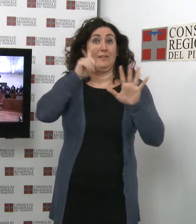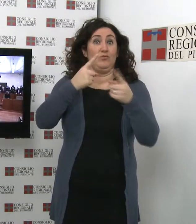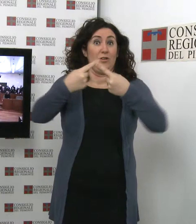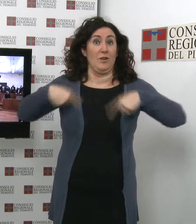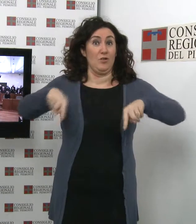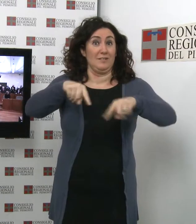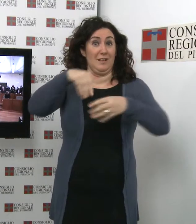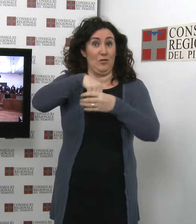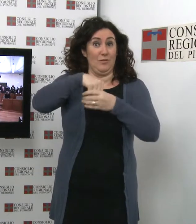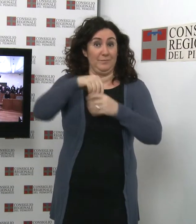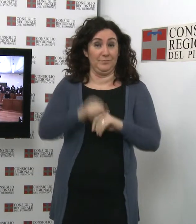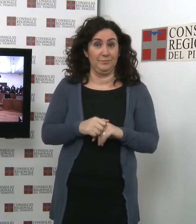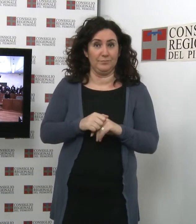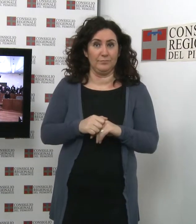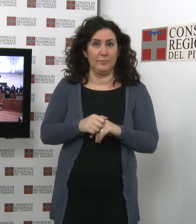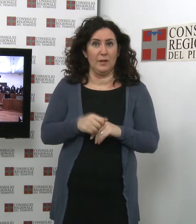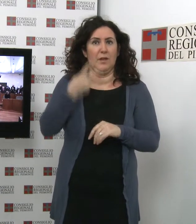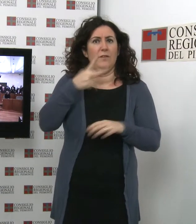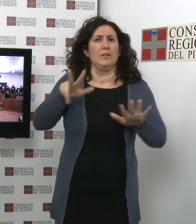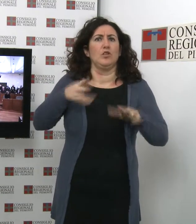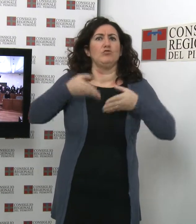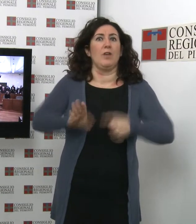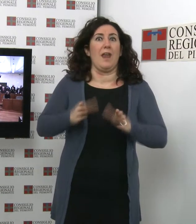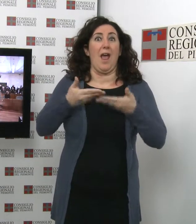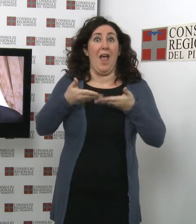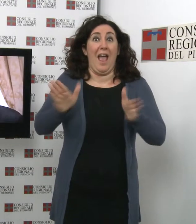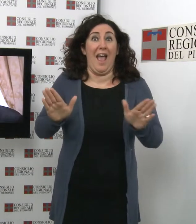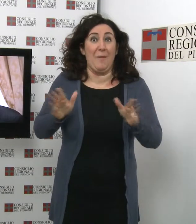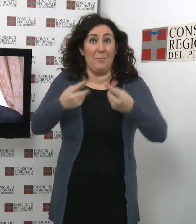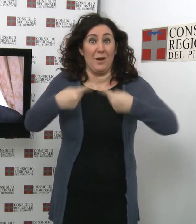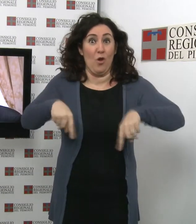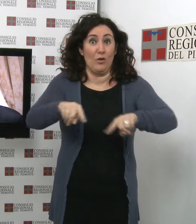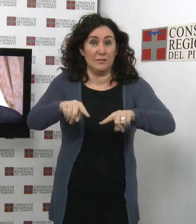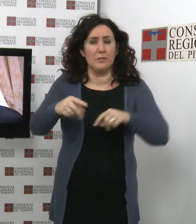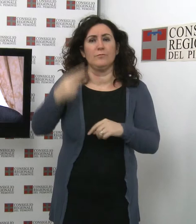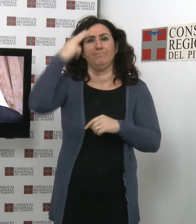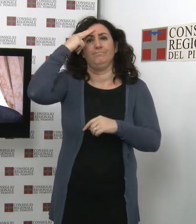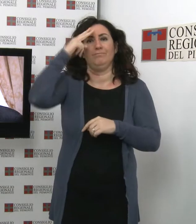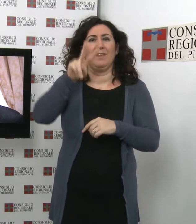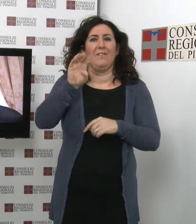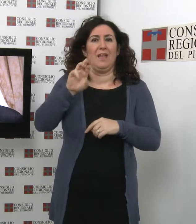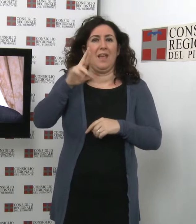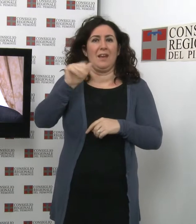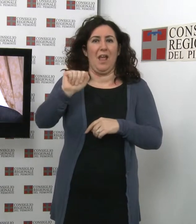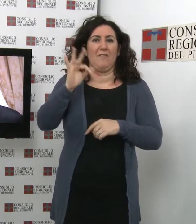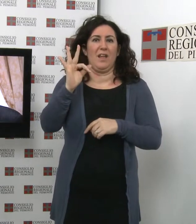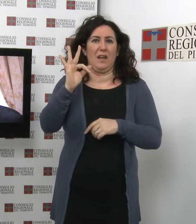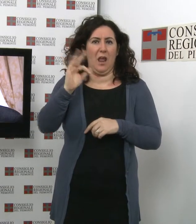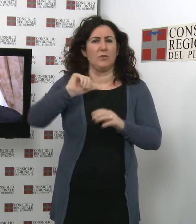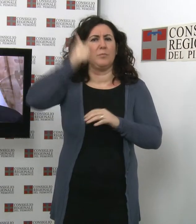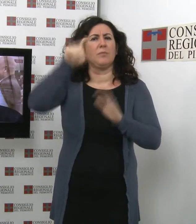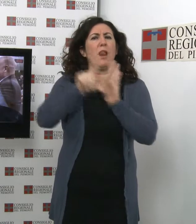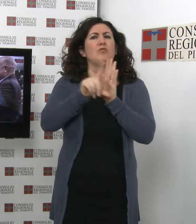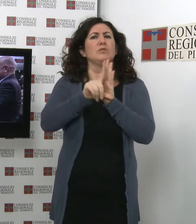In apertura della seduta del 28 gennaio il Consiglio regionale ha ricordato Fernando Vera, consigliere nelle prime legislature,